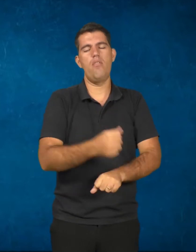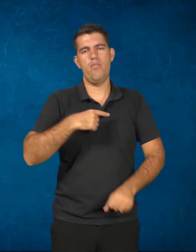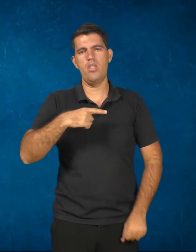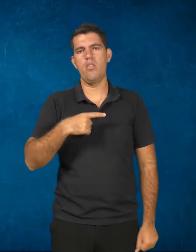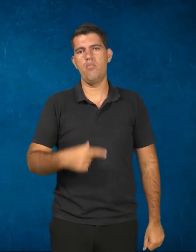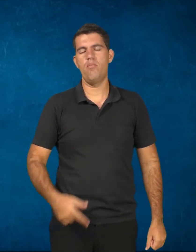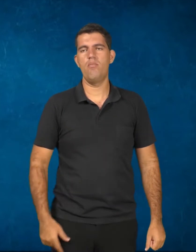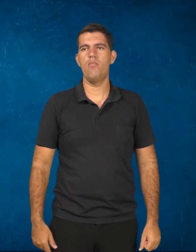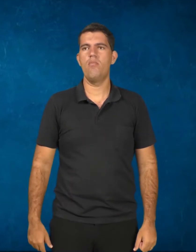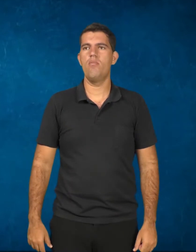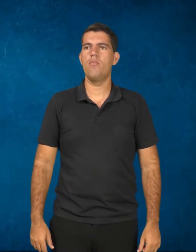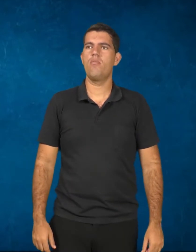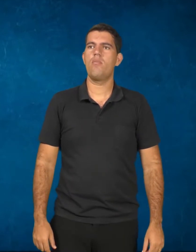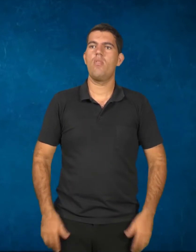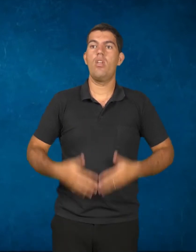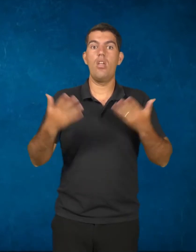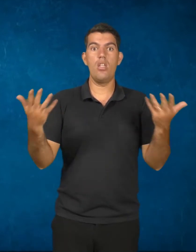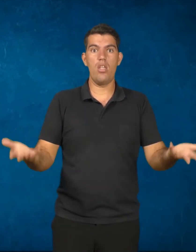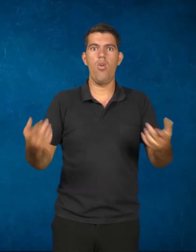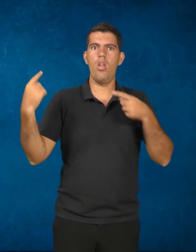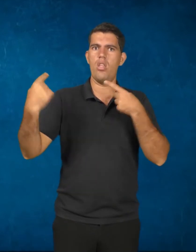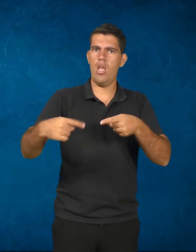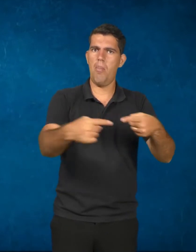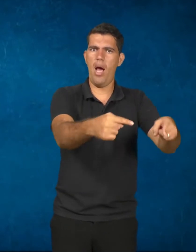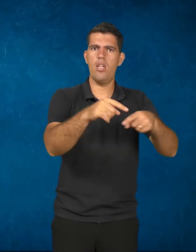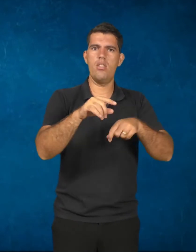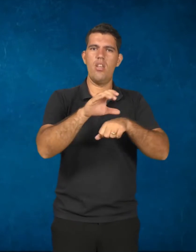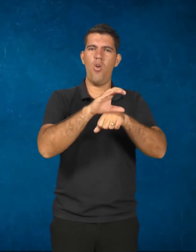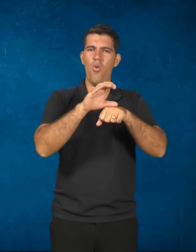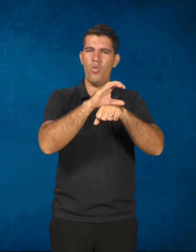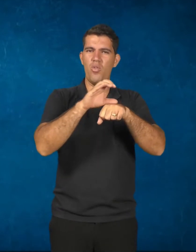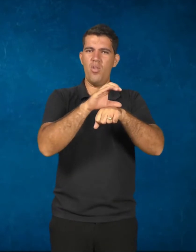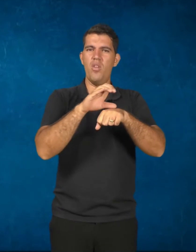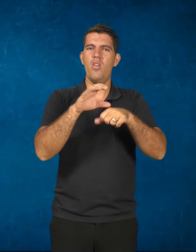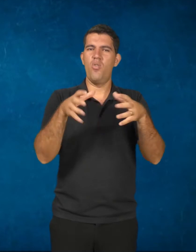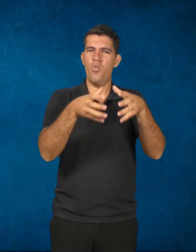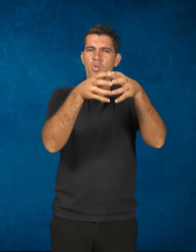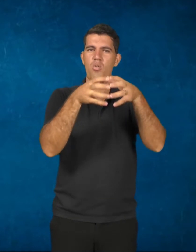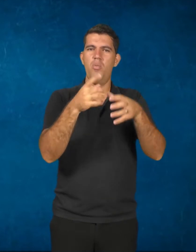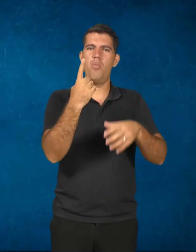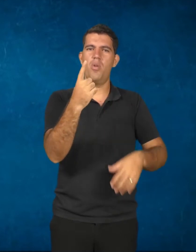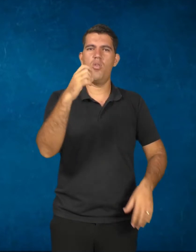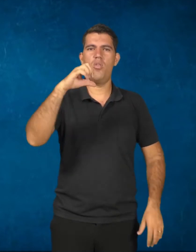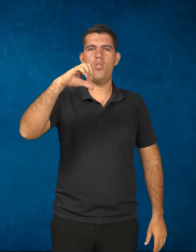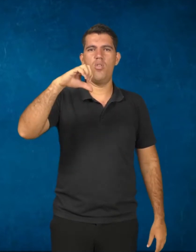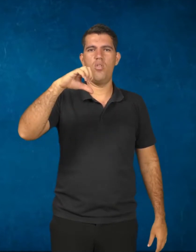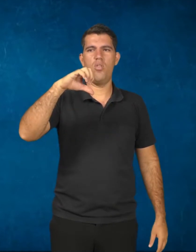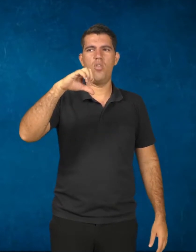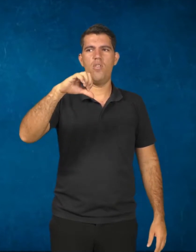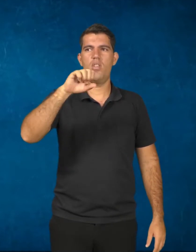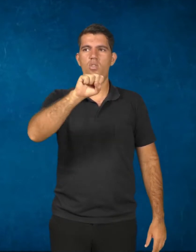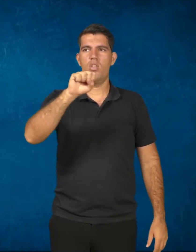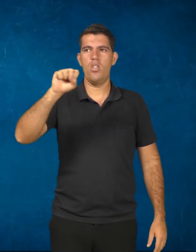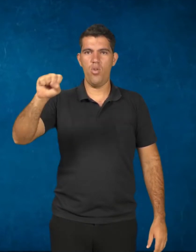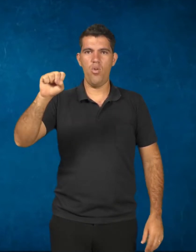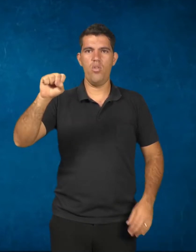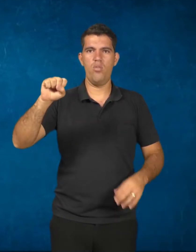trabalho. Com os debates da Constituinte de 1988 para cá, discutiu-se a nova LDB.